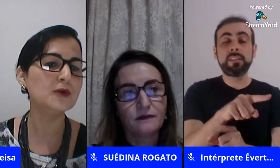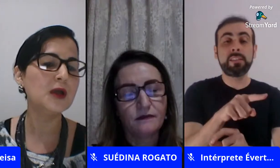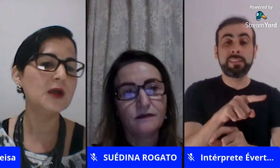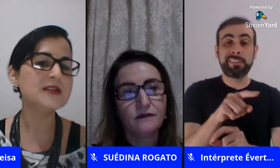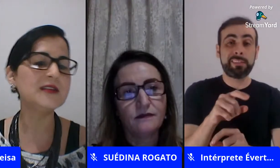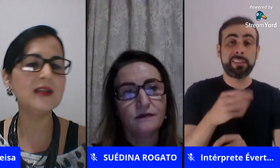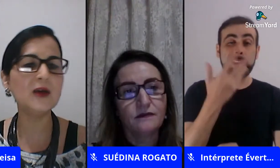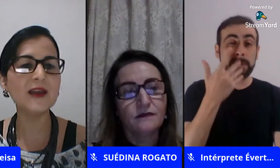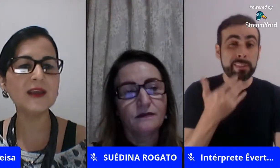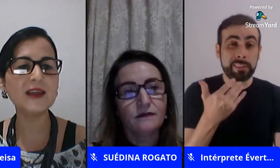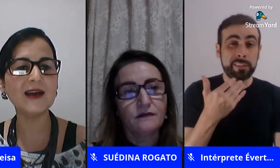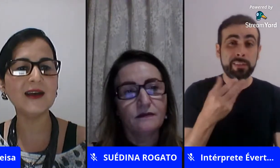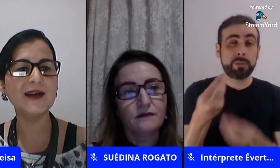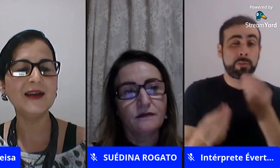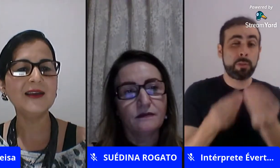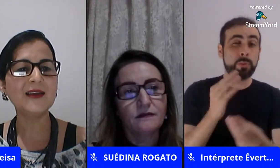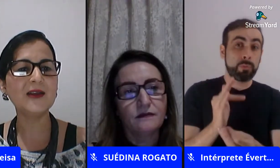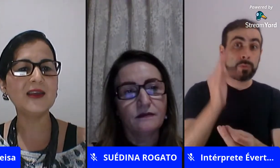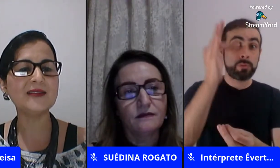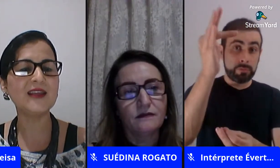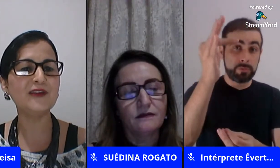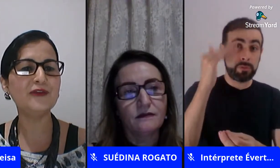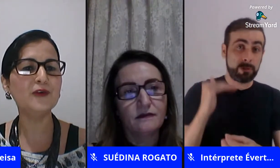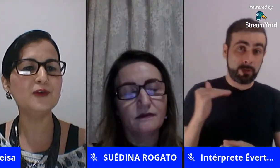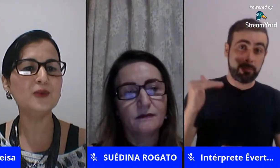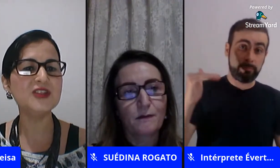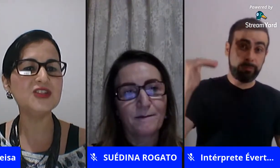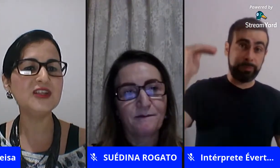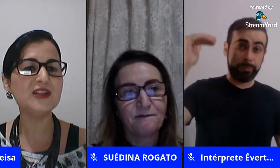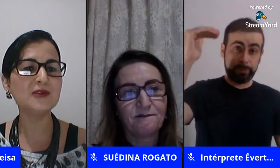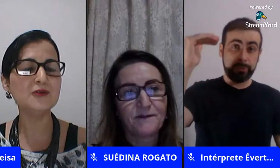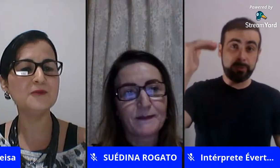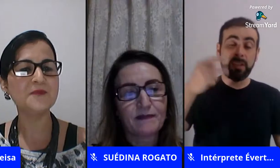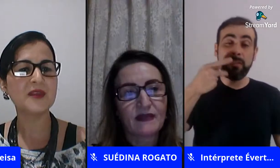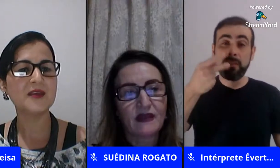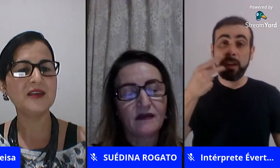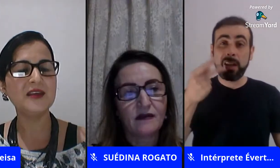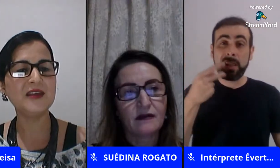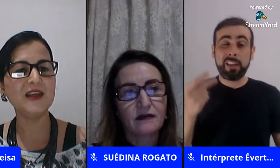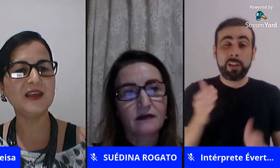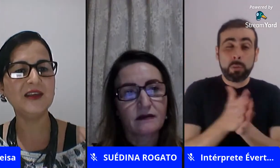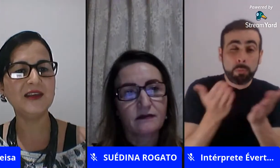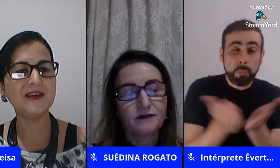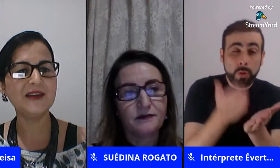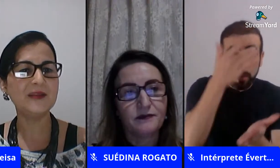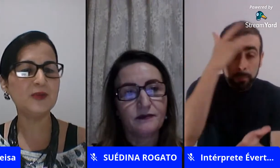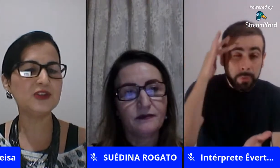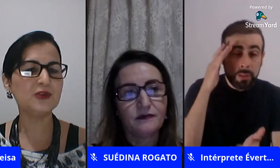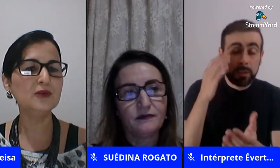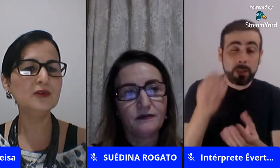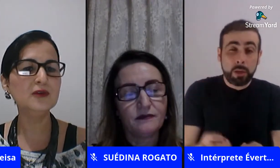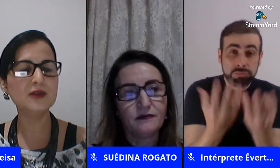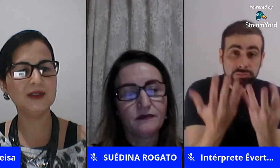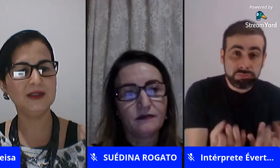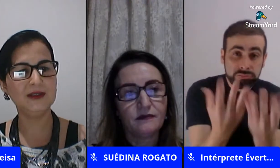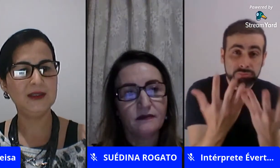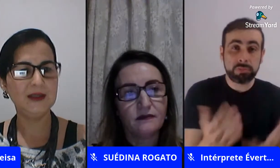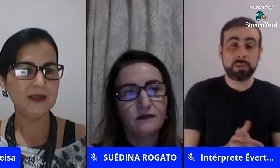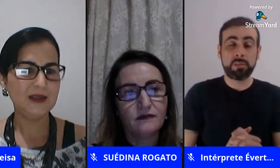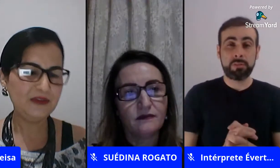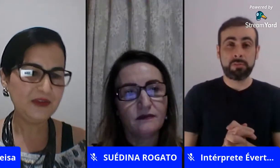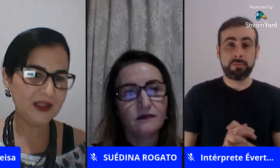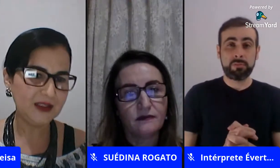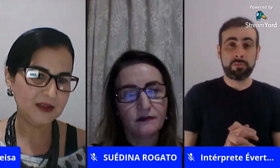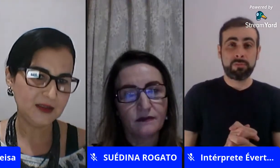futuro cidadão aí que ateia fogo no mendigo que que prostituta